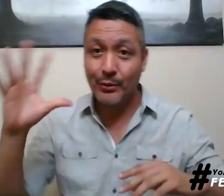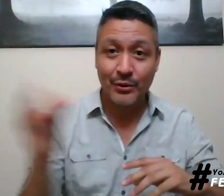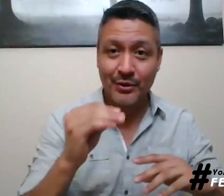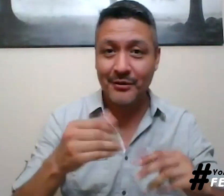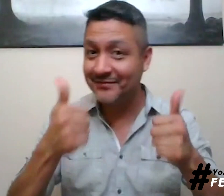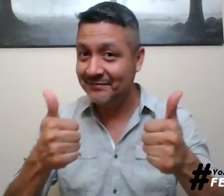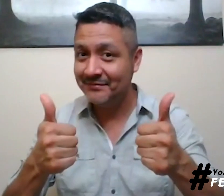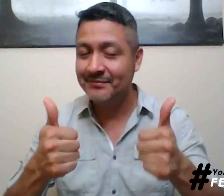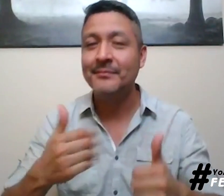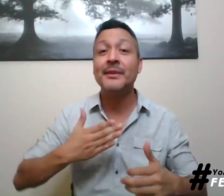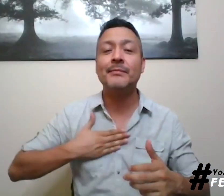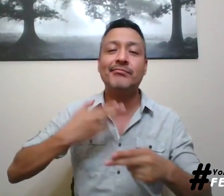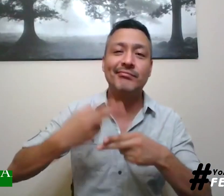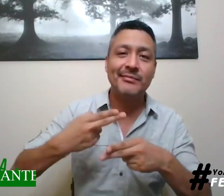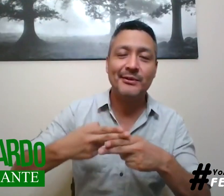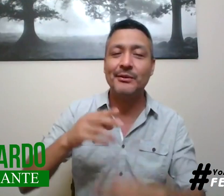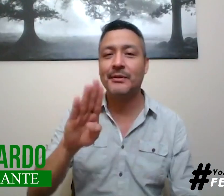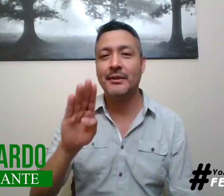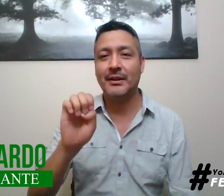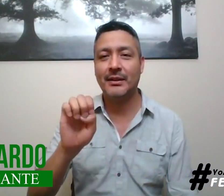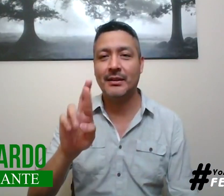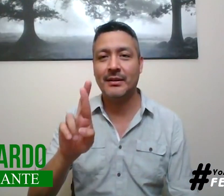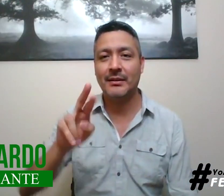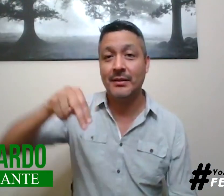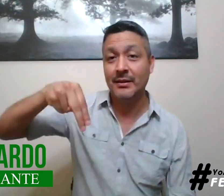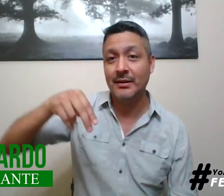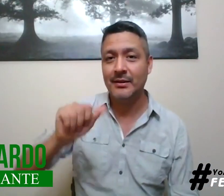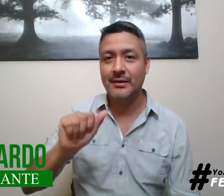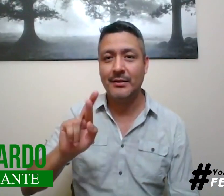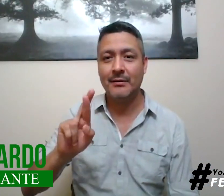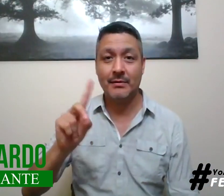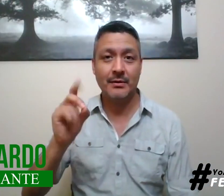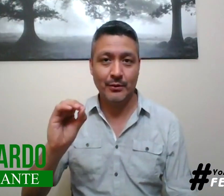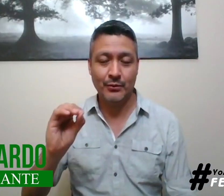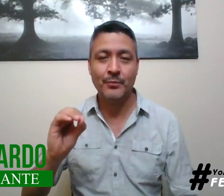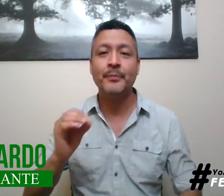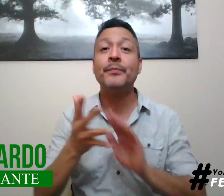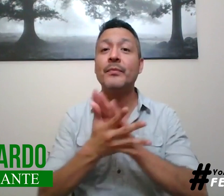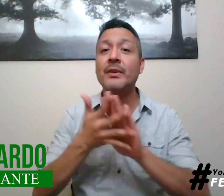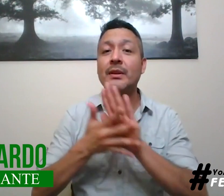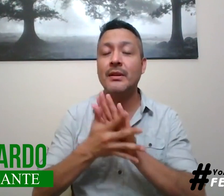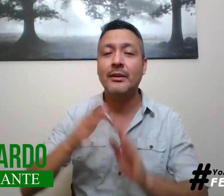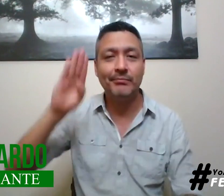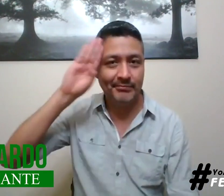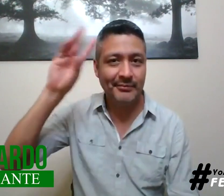Hola, hola, un saludo para todos. Mi nombre es Bernardo, mi seña